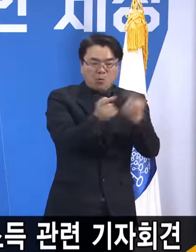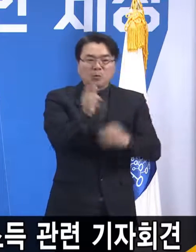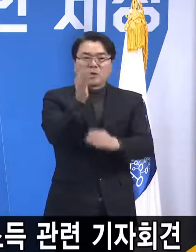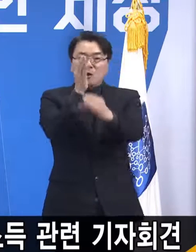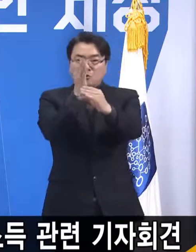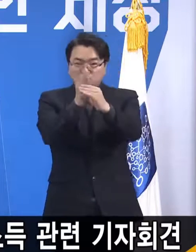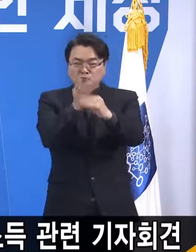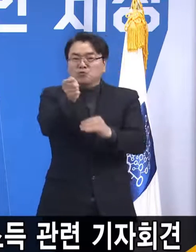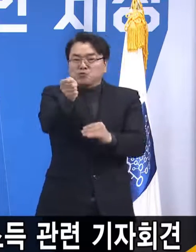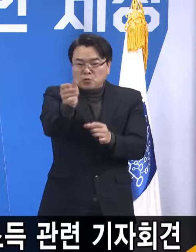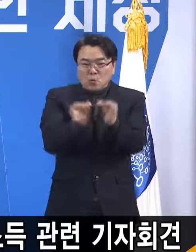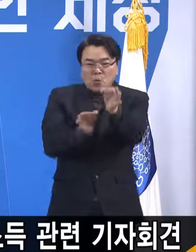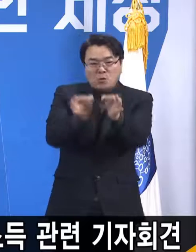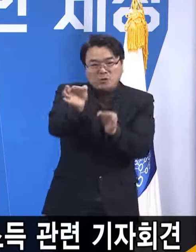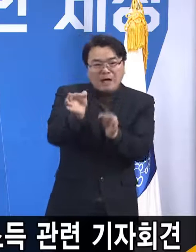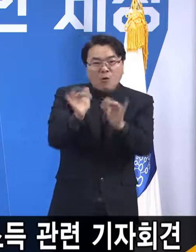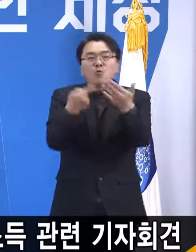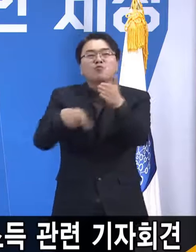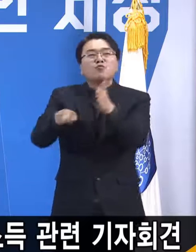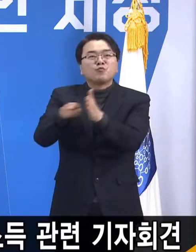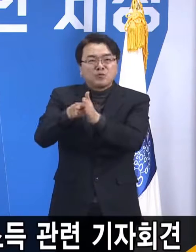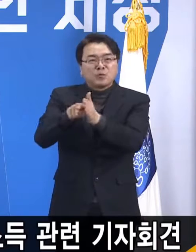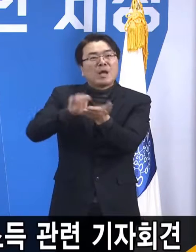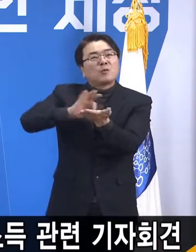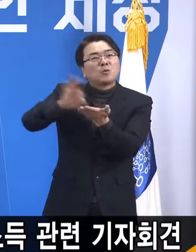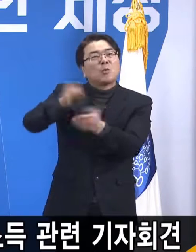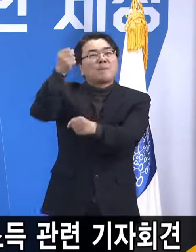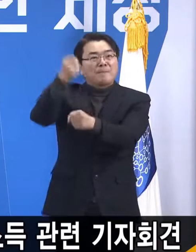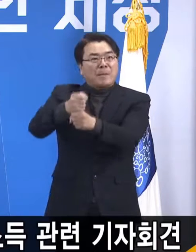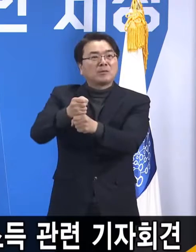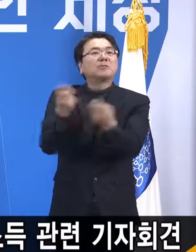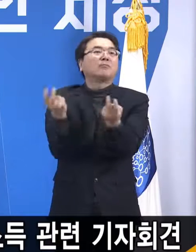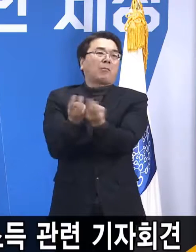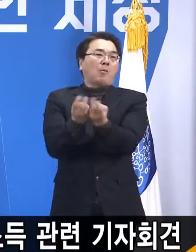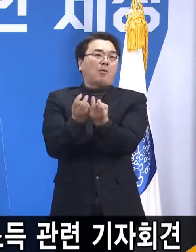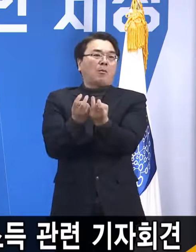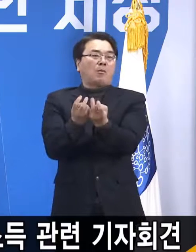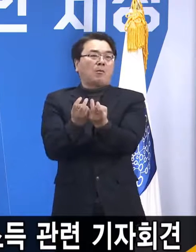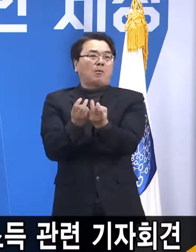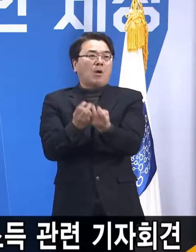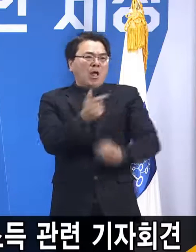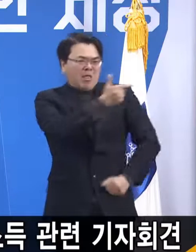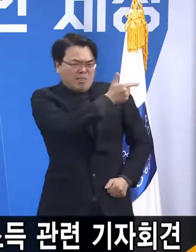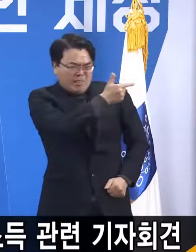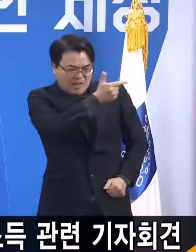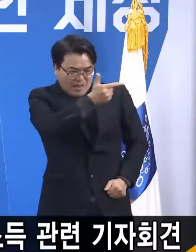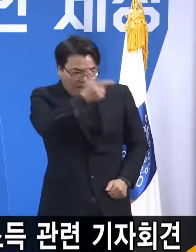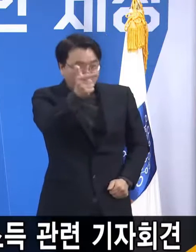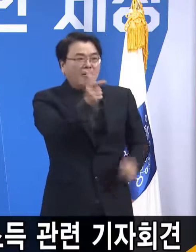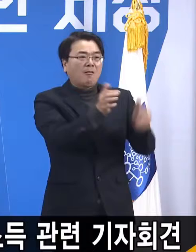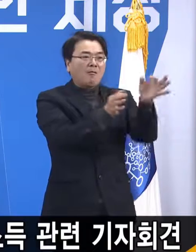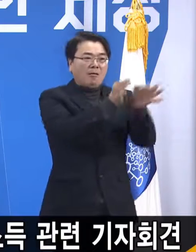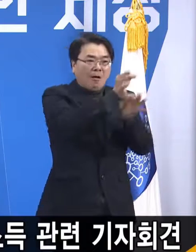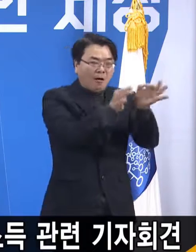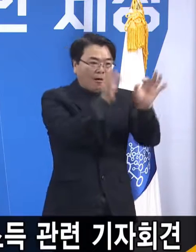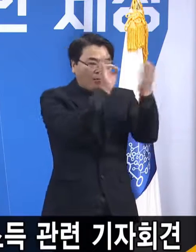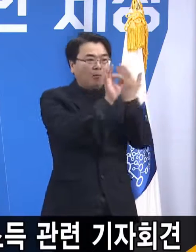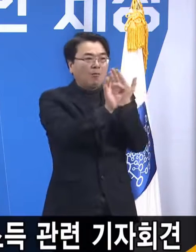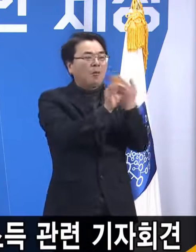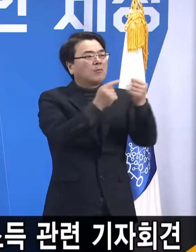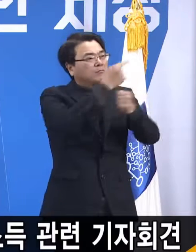매출로 바꿔주는 겁니다. 그러니 대형 유통 기업들은 예를 들어서